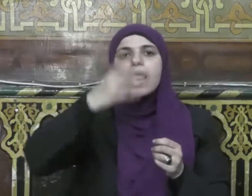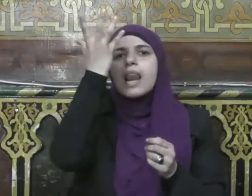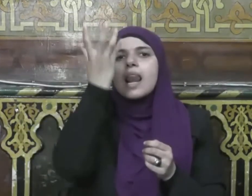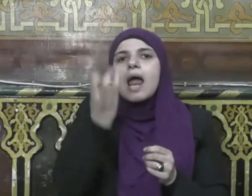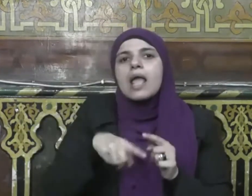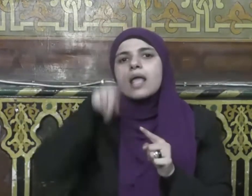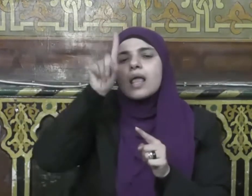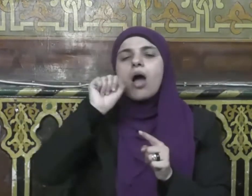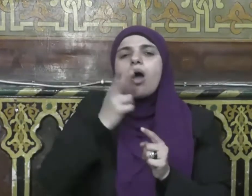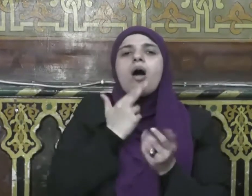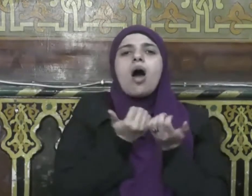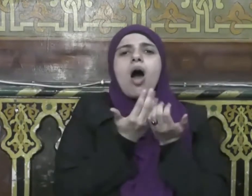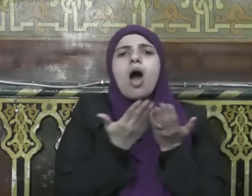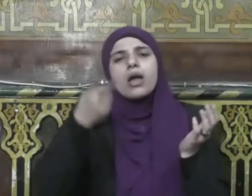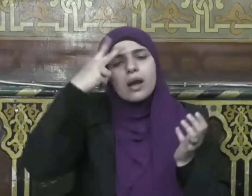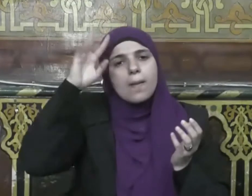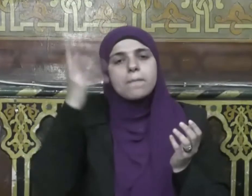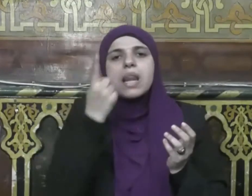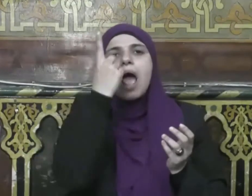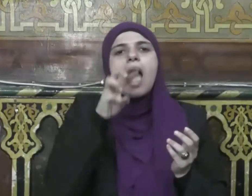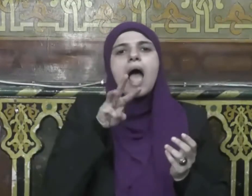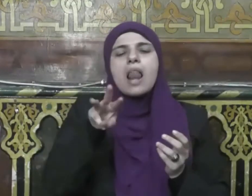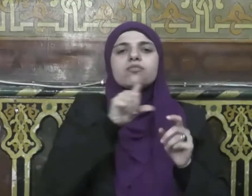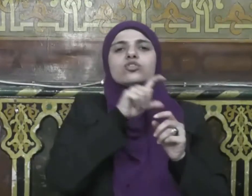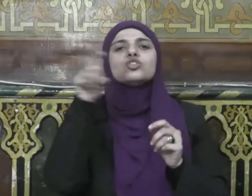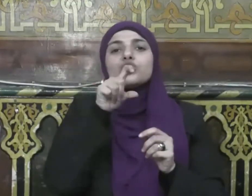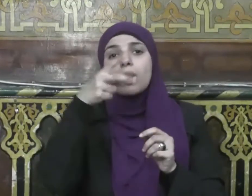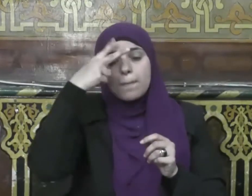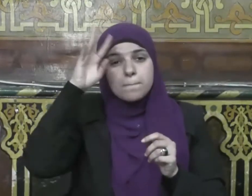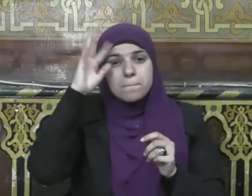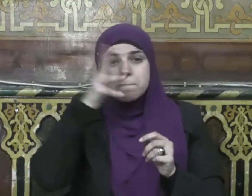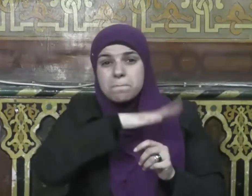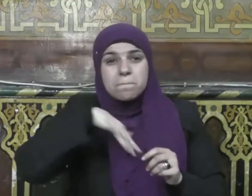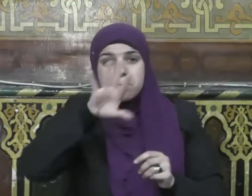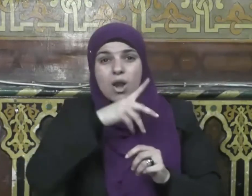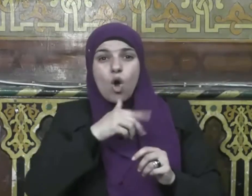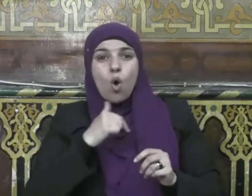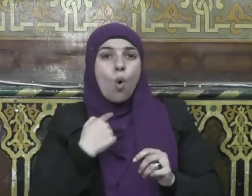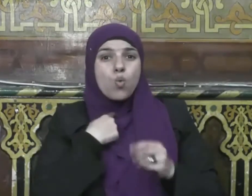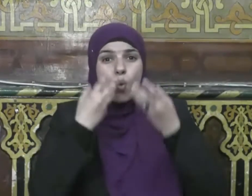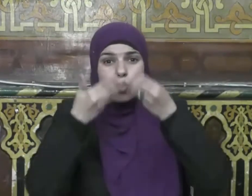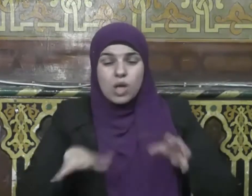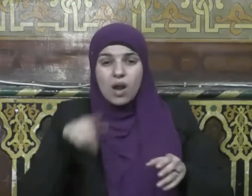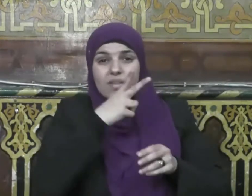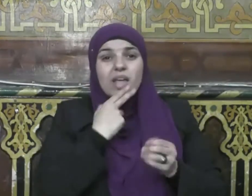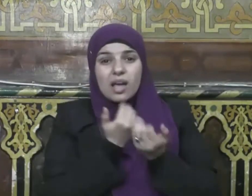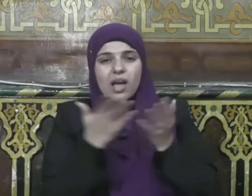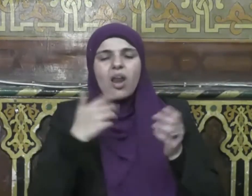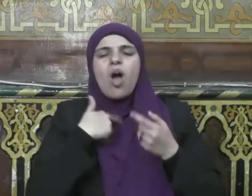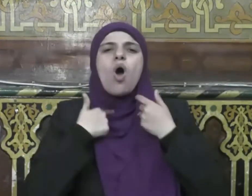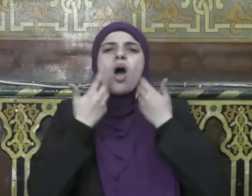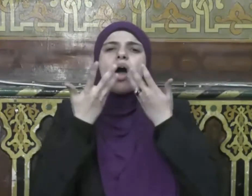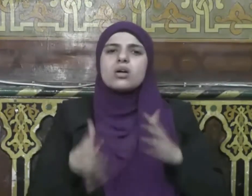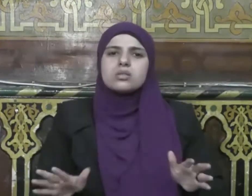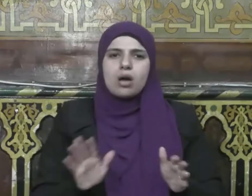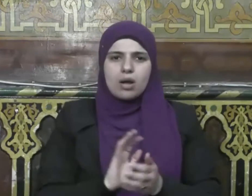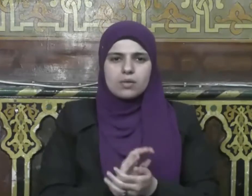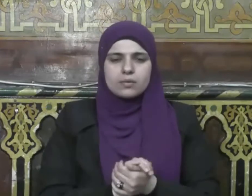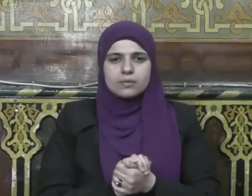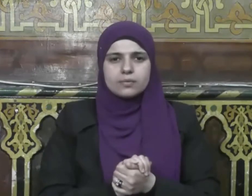خيرها فقد حرم اللهم إنك عفو كريم